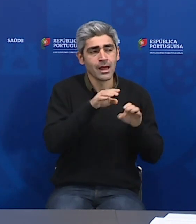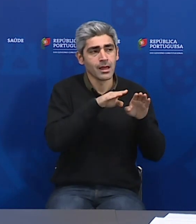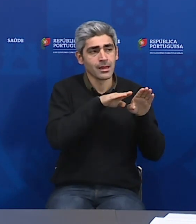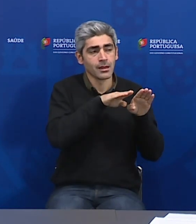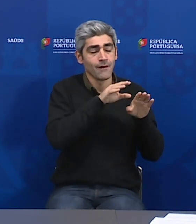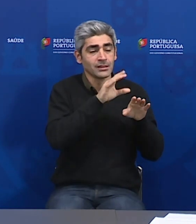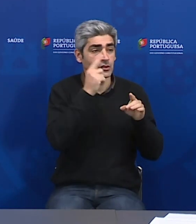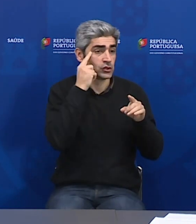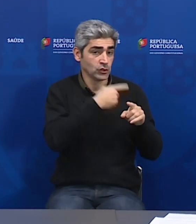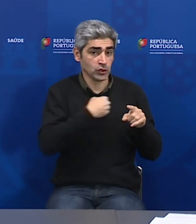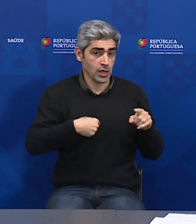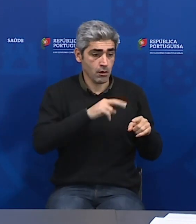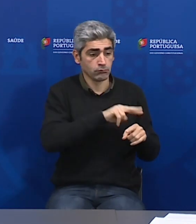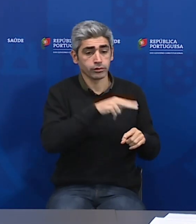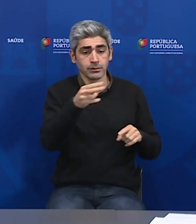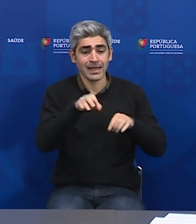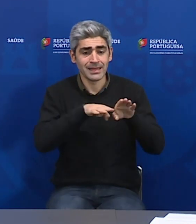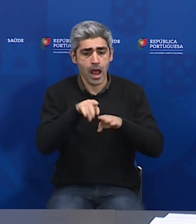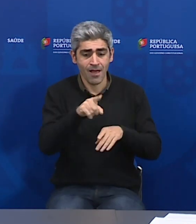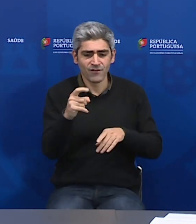Itália, que o tornou mais agressivo.